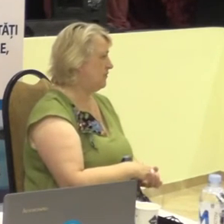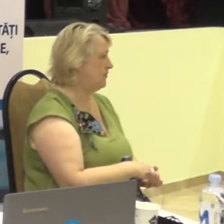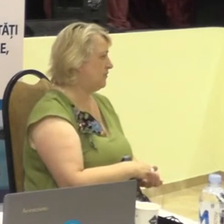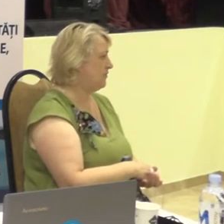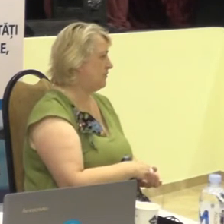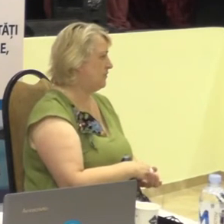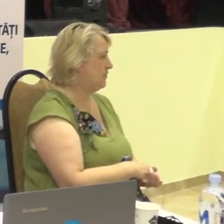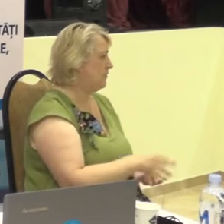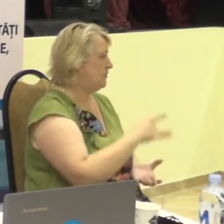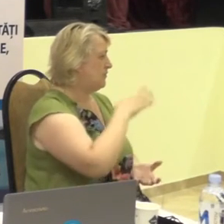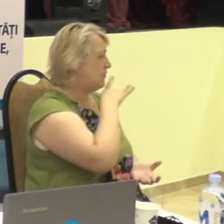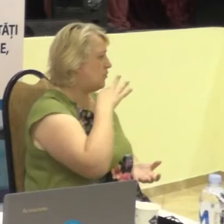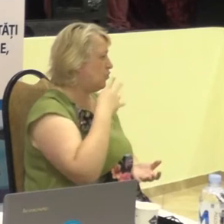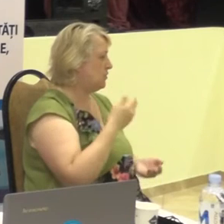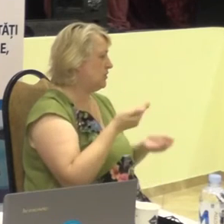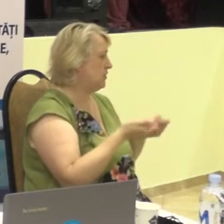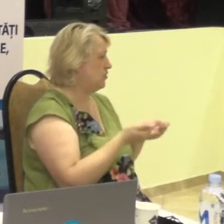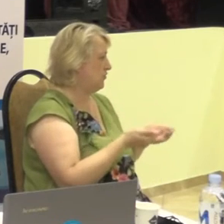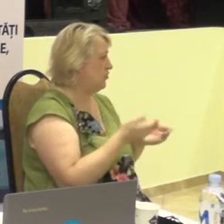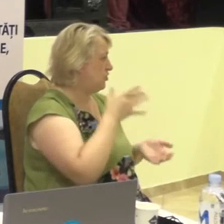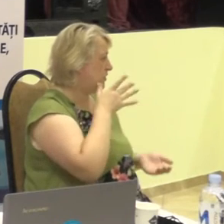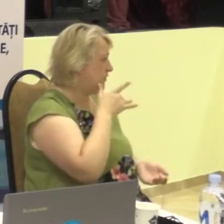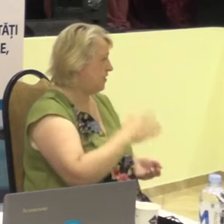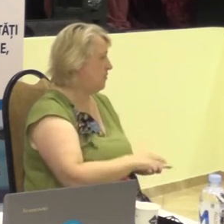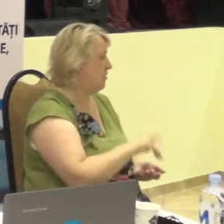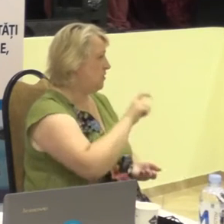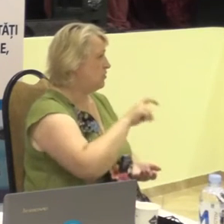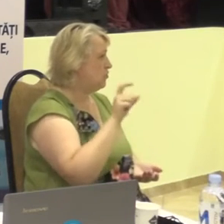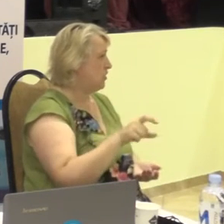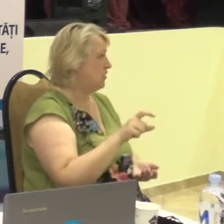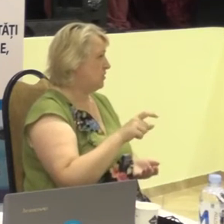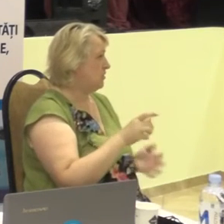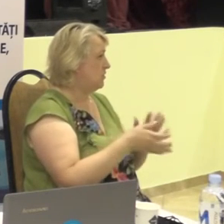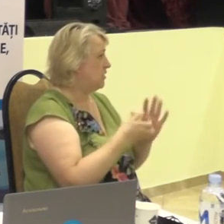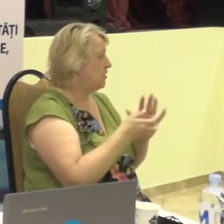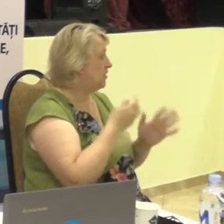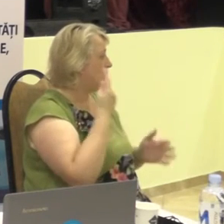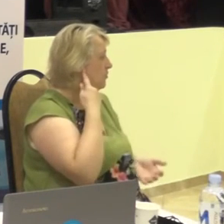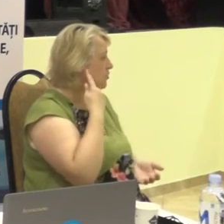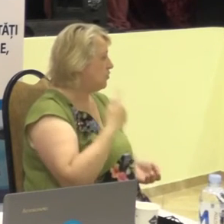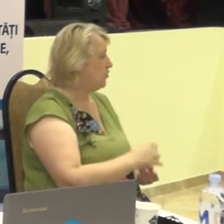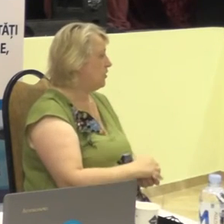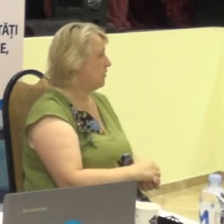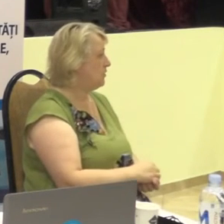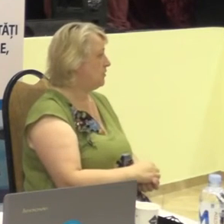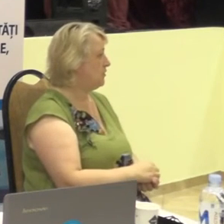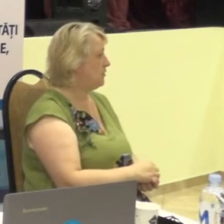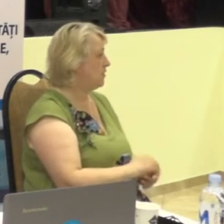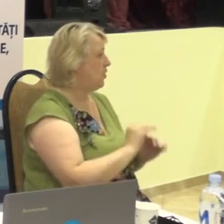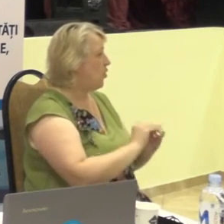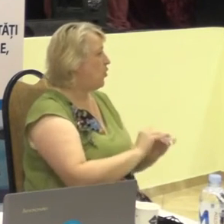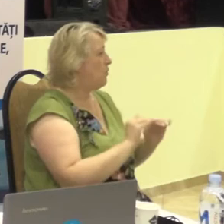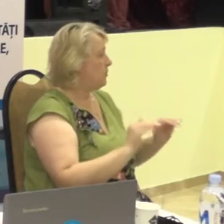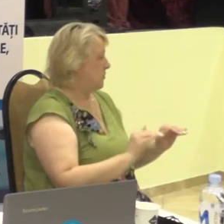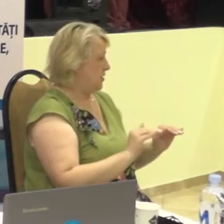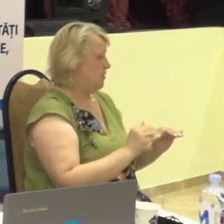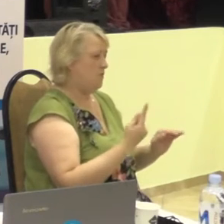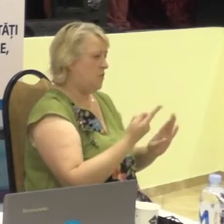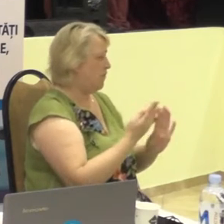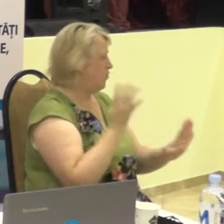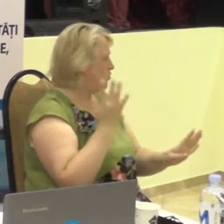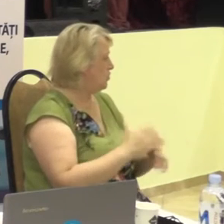Mulți acum, mai ales, persoanele cu deficiență de auz, copiii indiuse,